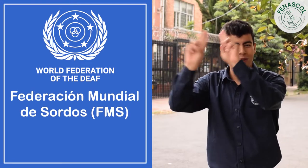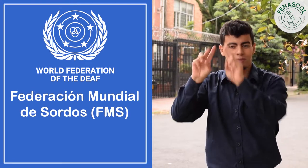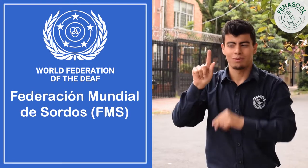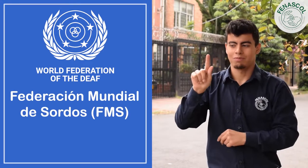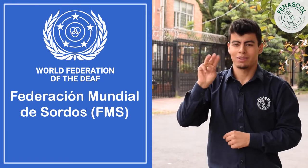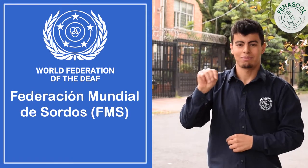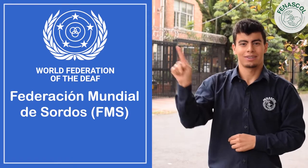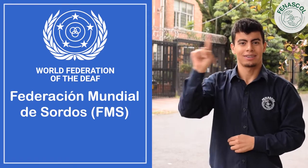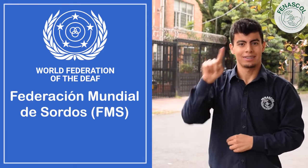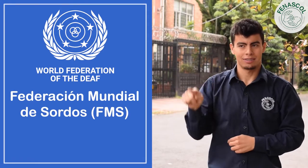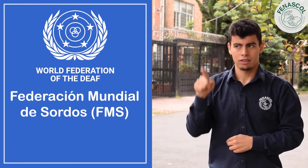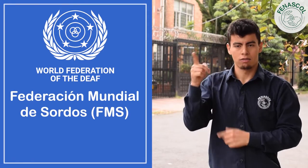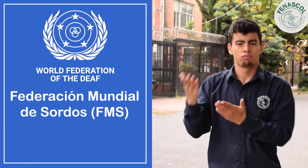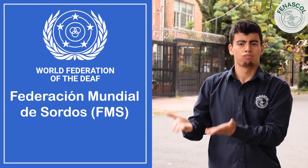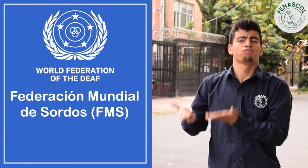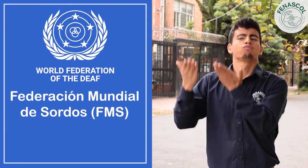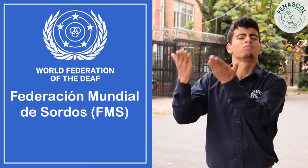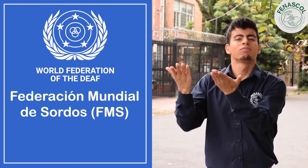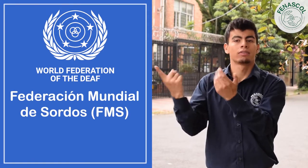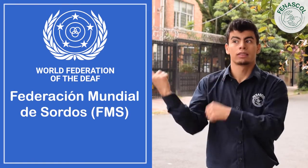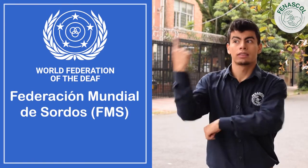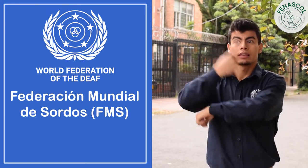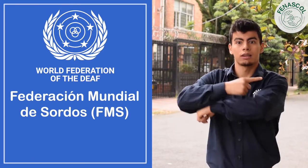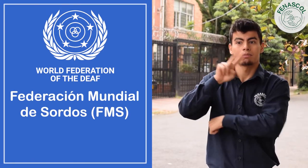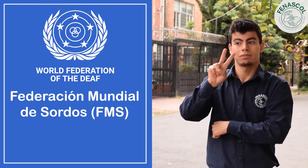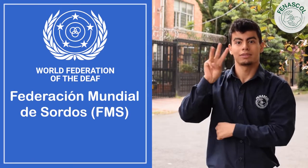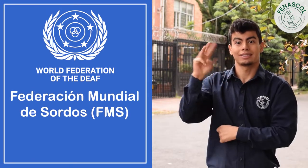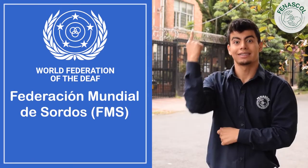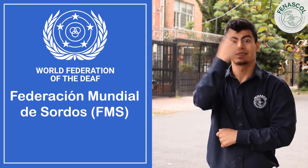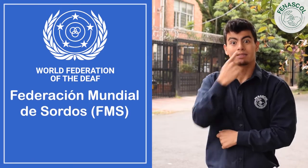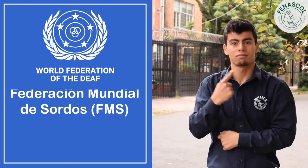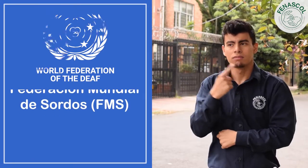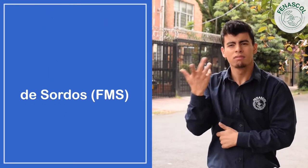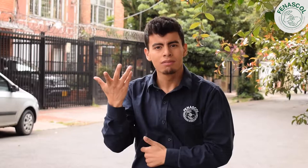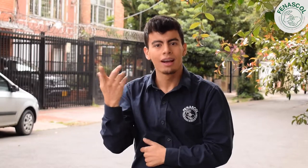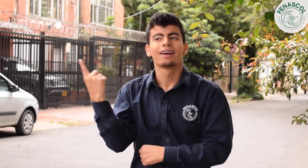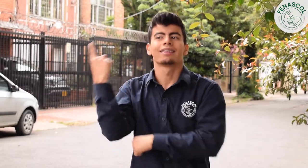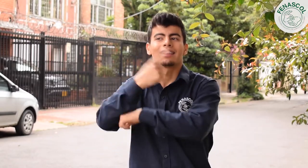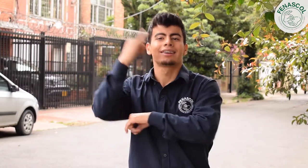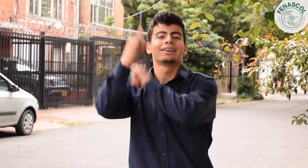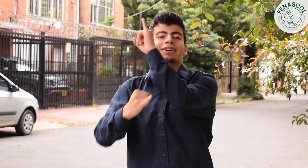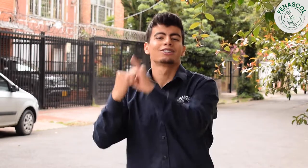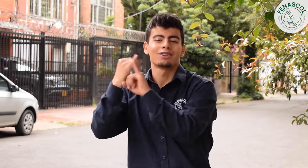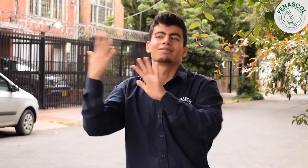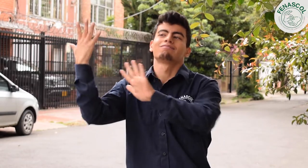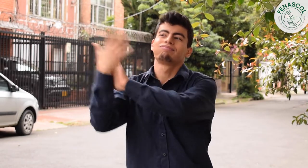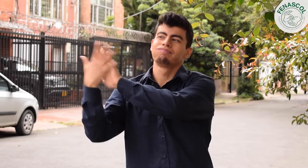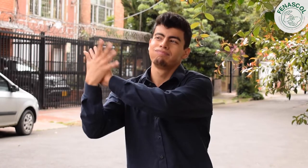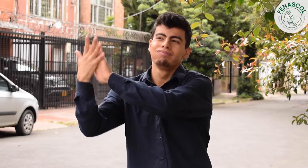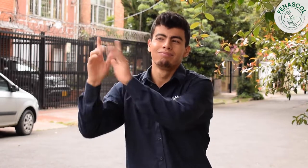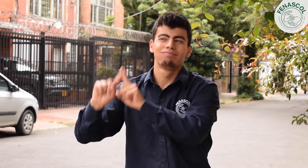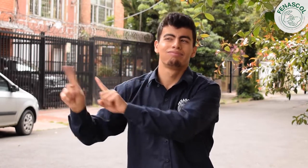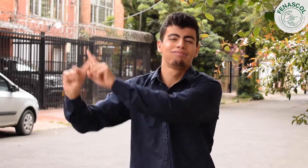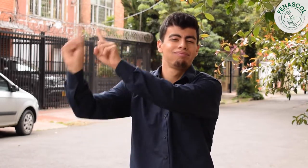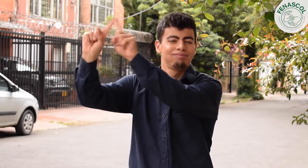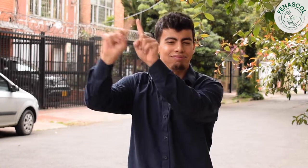Federación Mundial de Sordos, han promulgado el 23 de septiembre como el Día Internacional de las Lenguas de Señas.